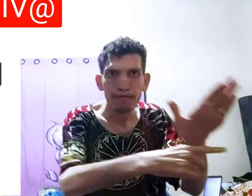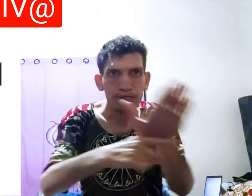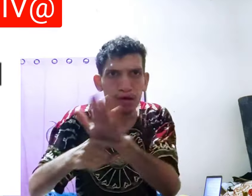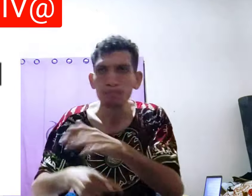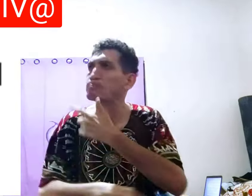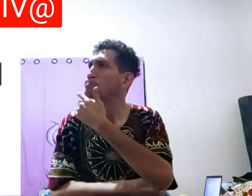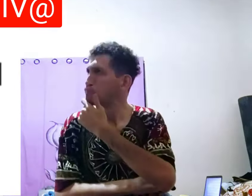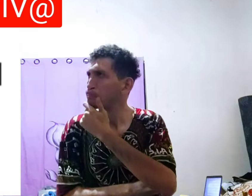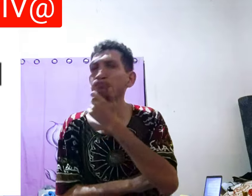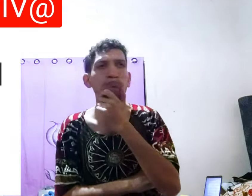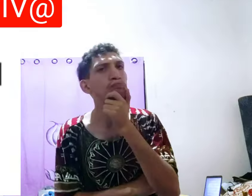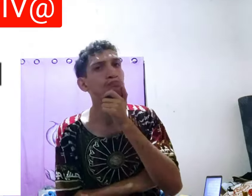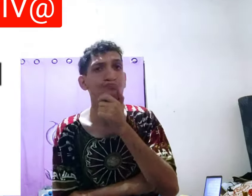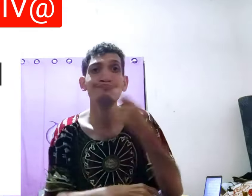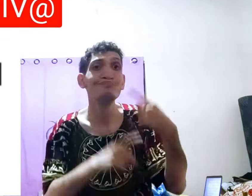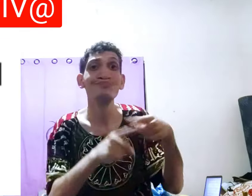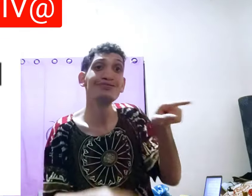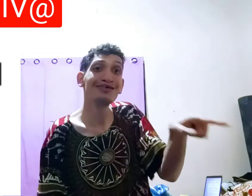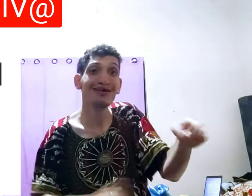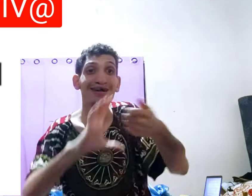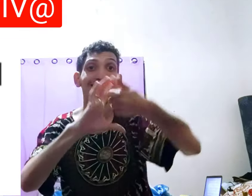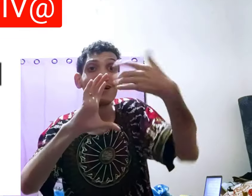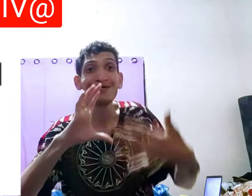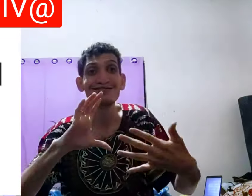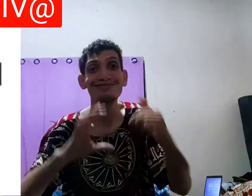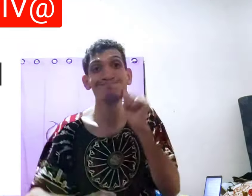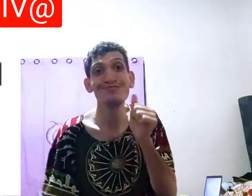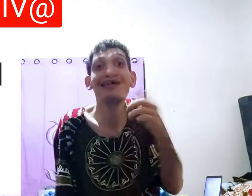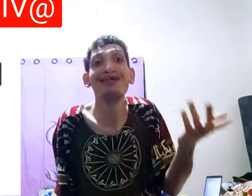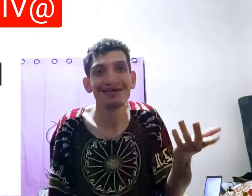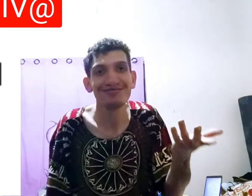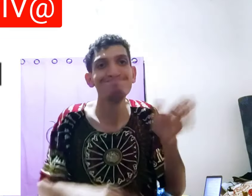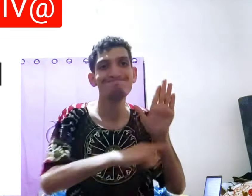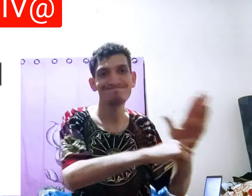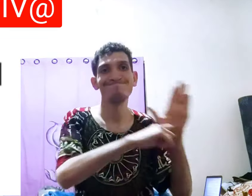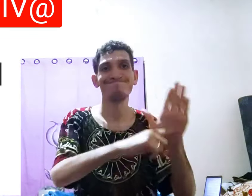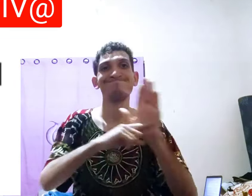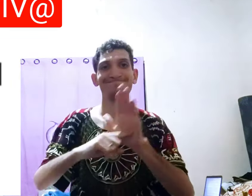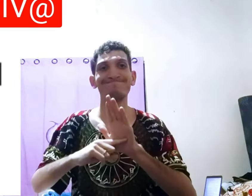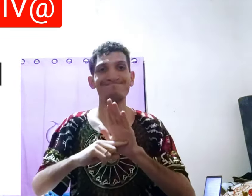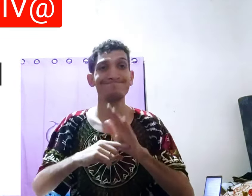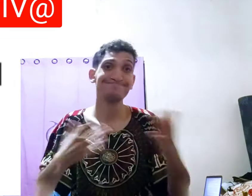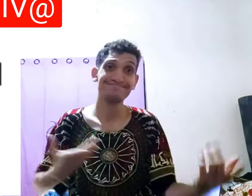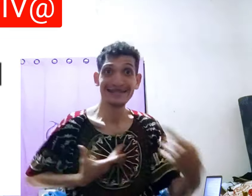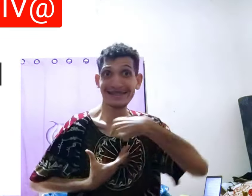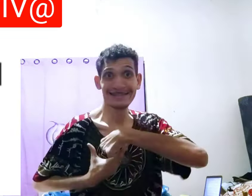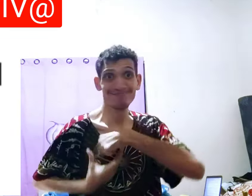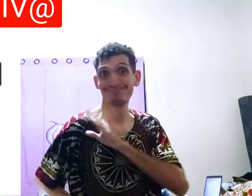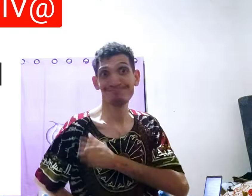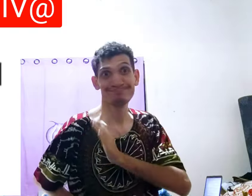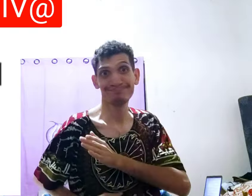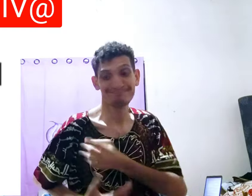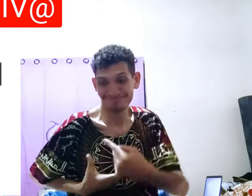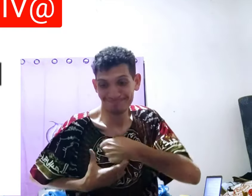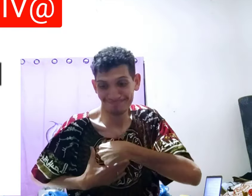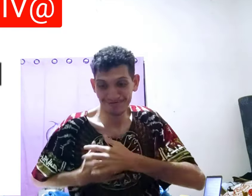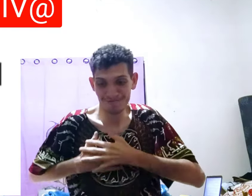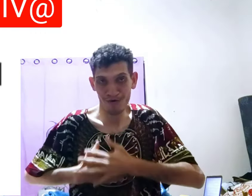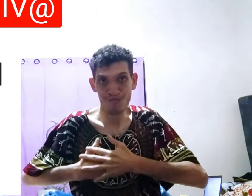é homem, ela é interesse em ajudar tudo, ela é prestativa, é característica dela, ela é prestativa, então dentro do